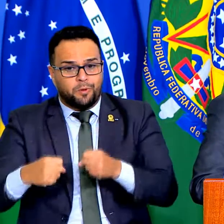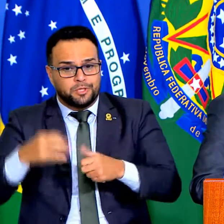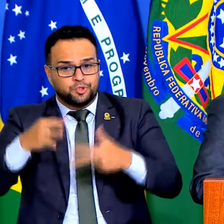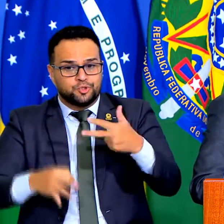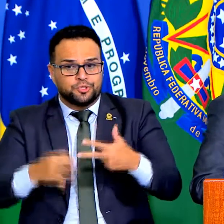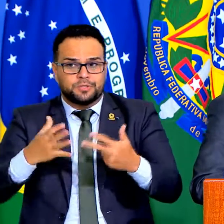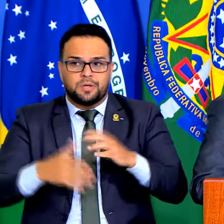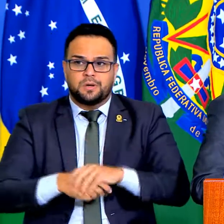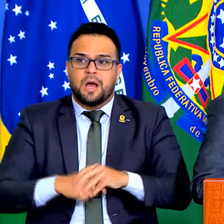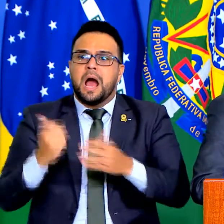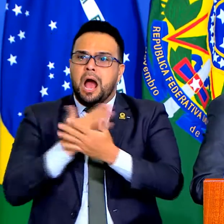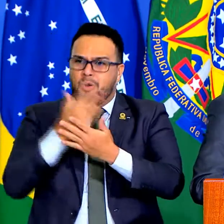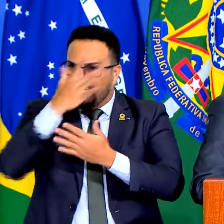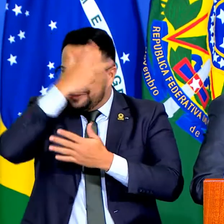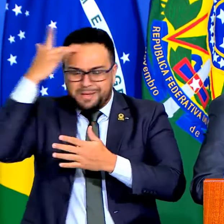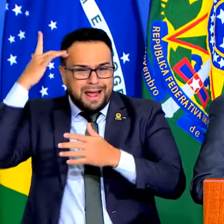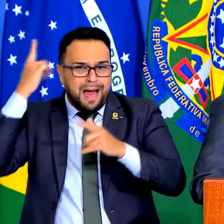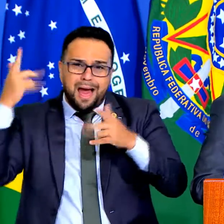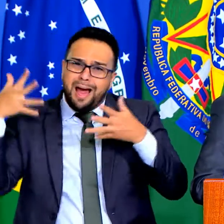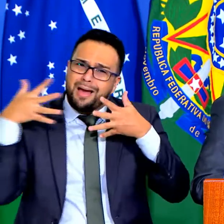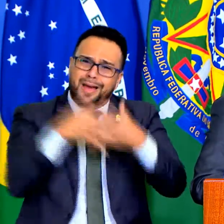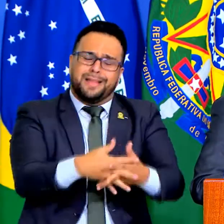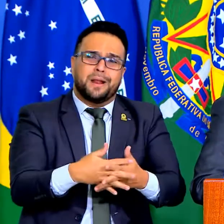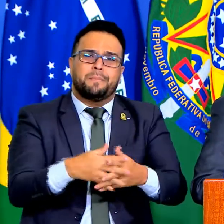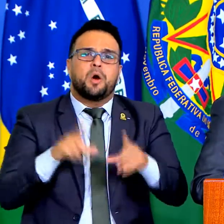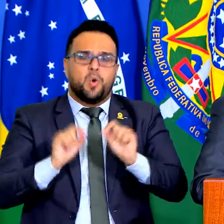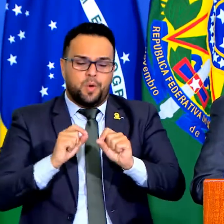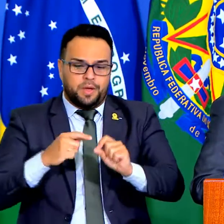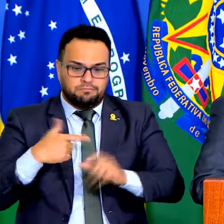alguns chiítas atrapalham o desenvolvimento do Brasil,